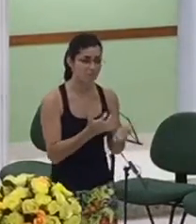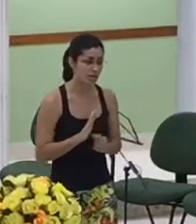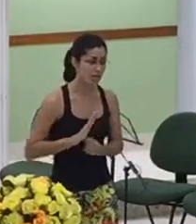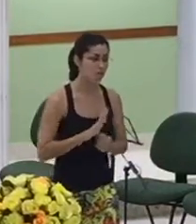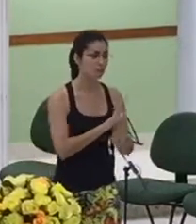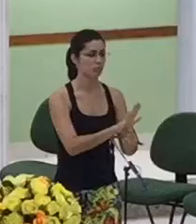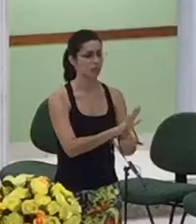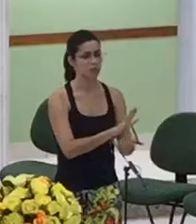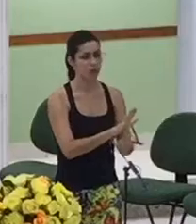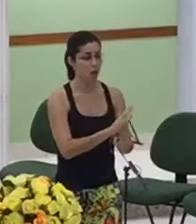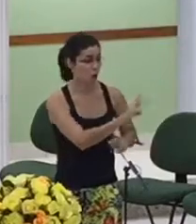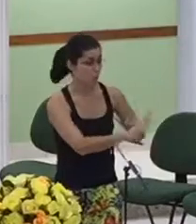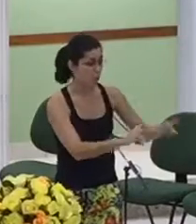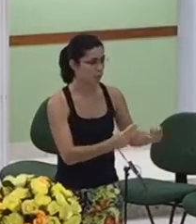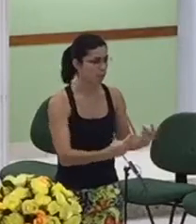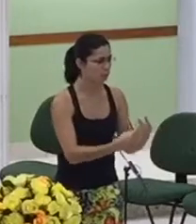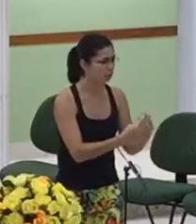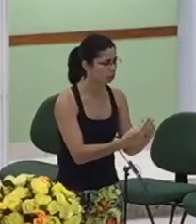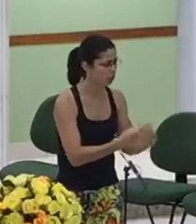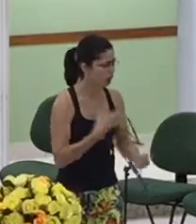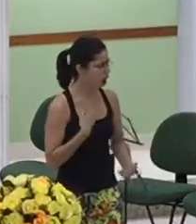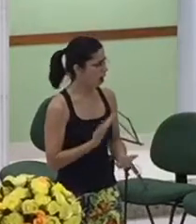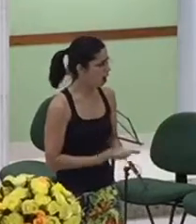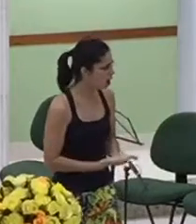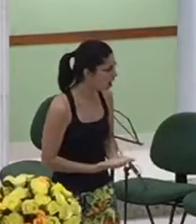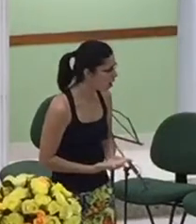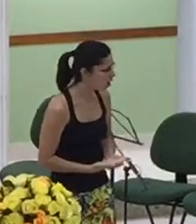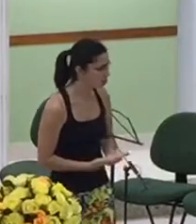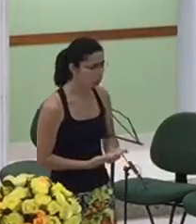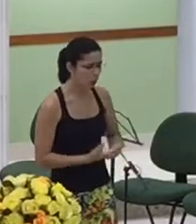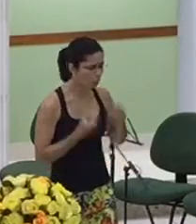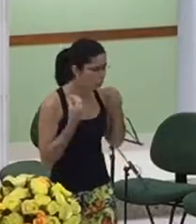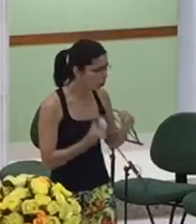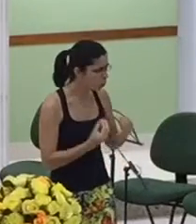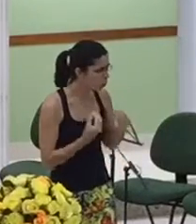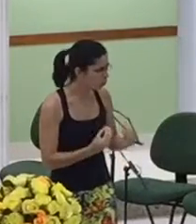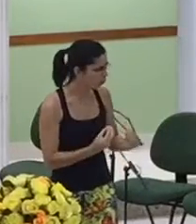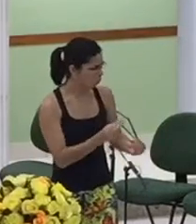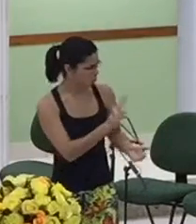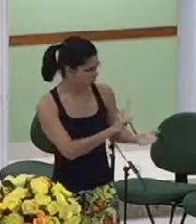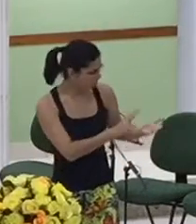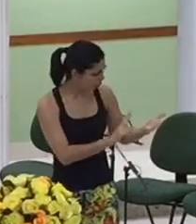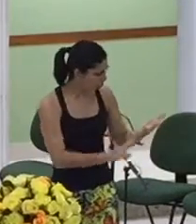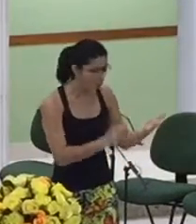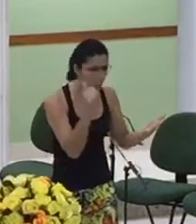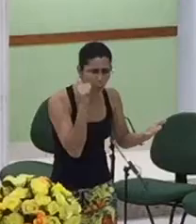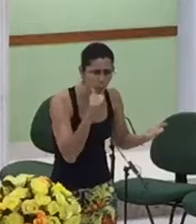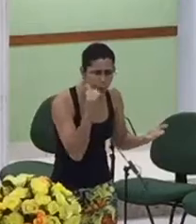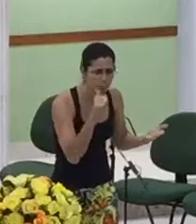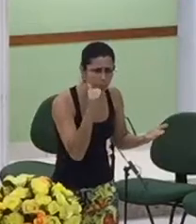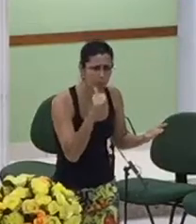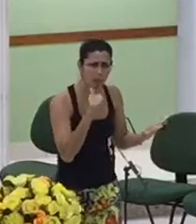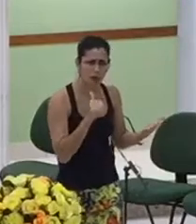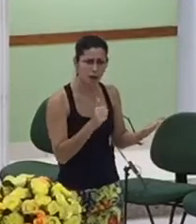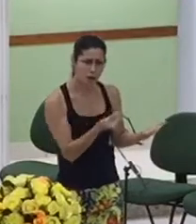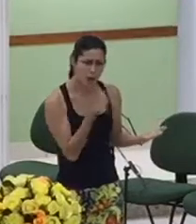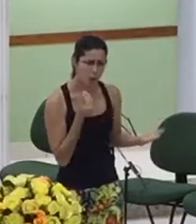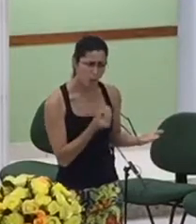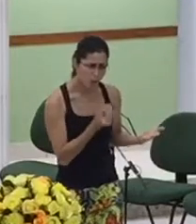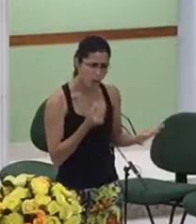chocar os seus leitores que eles dissessem como assim como é que esse homem pode colocar na linhagem de